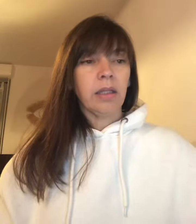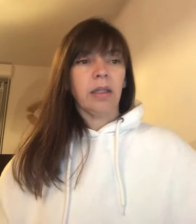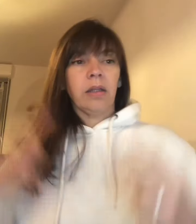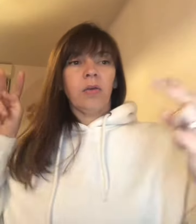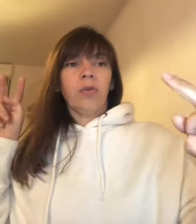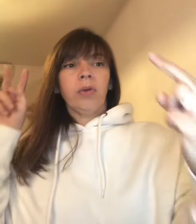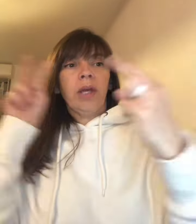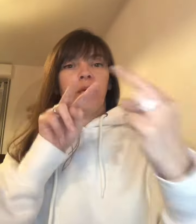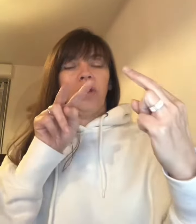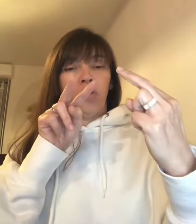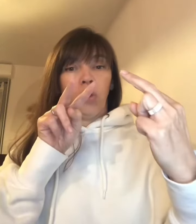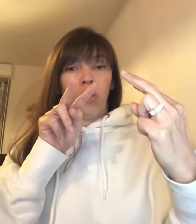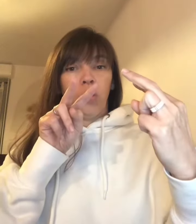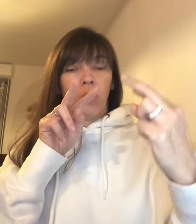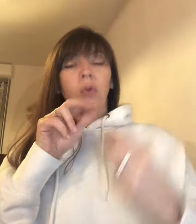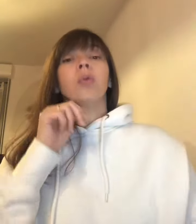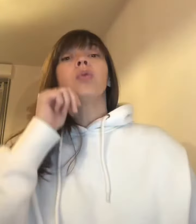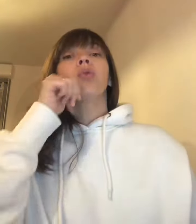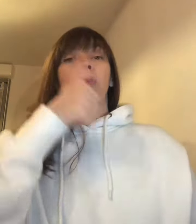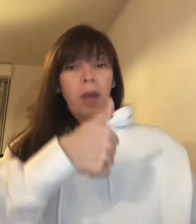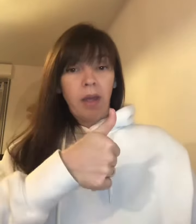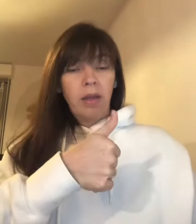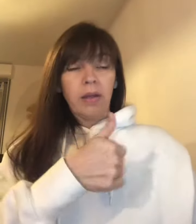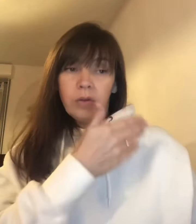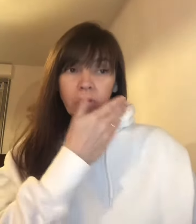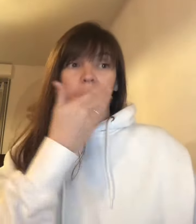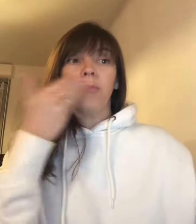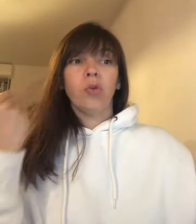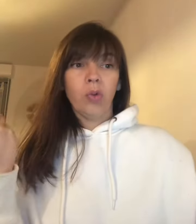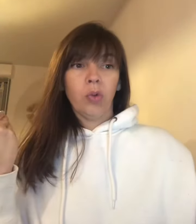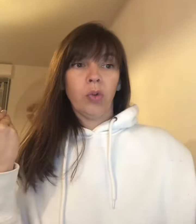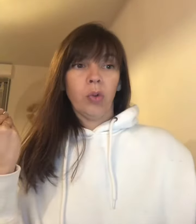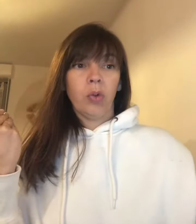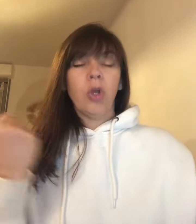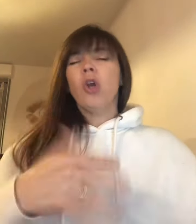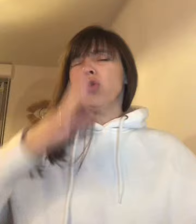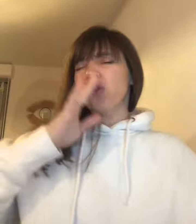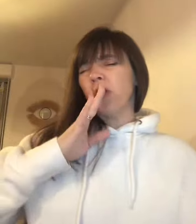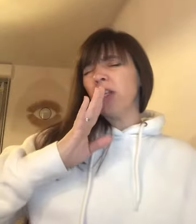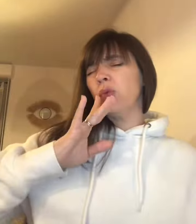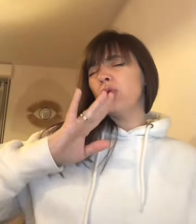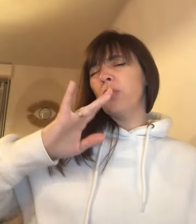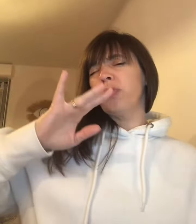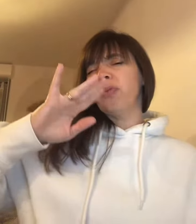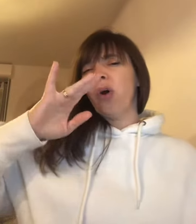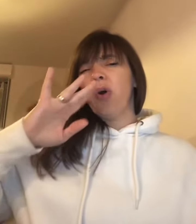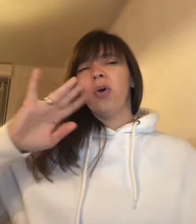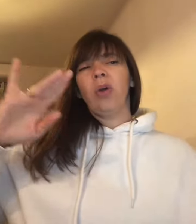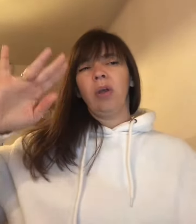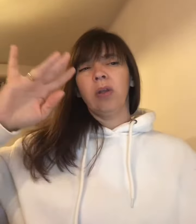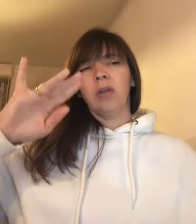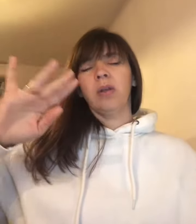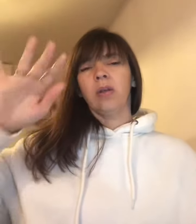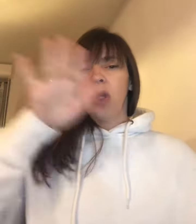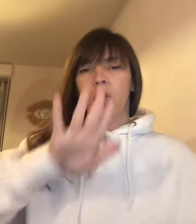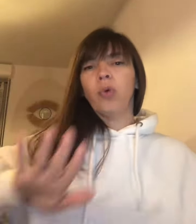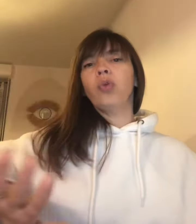on se regarde dans les yeux demain sera mieux je chanterai toujours plus fort pour que